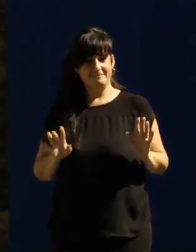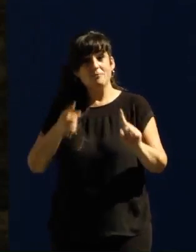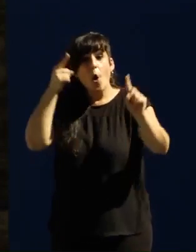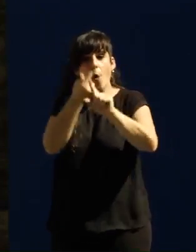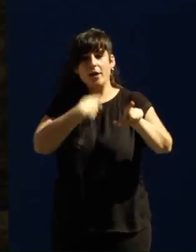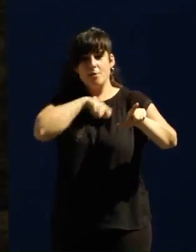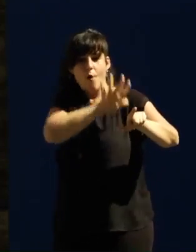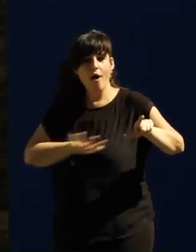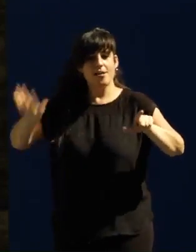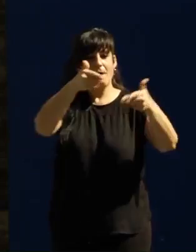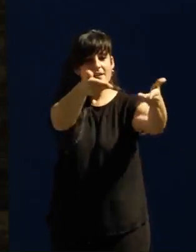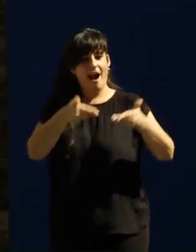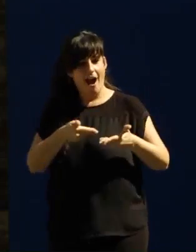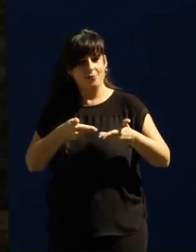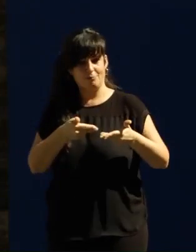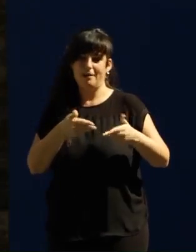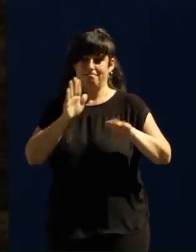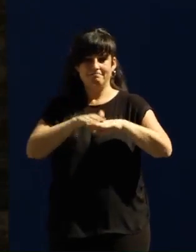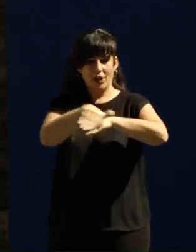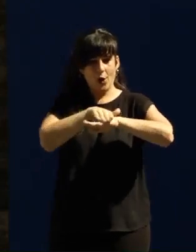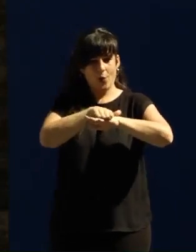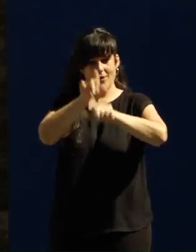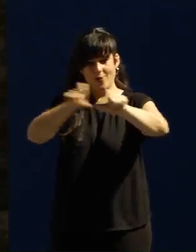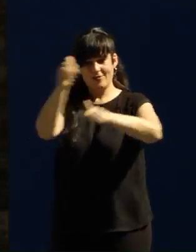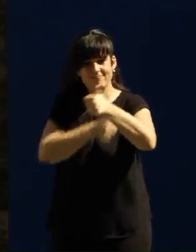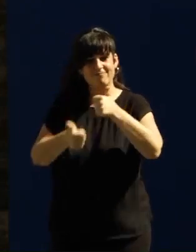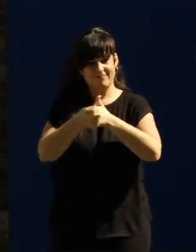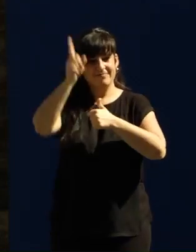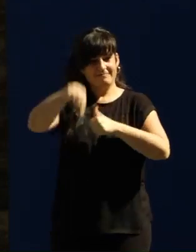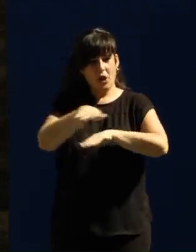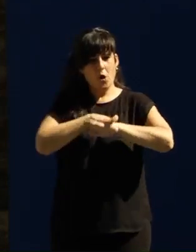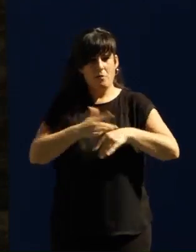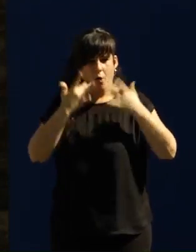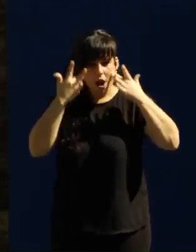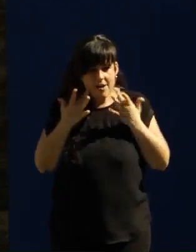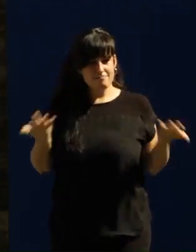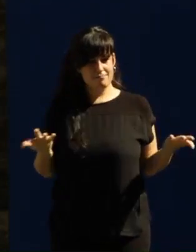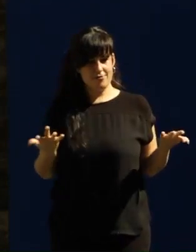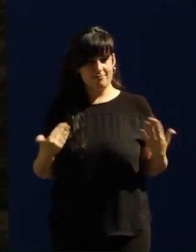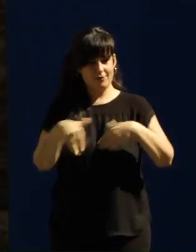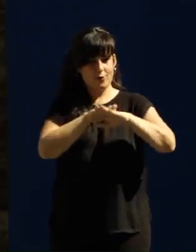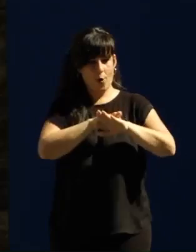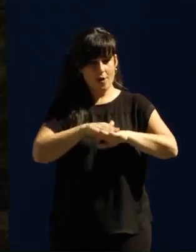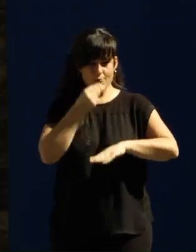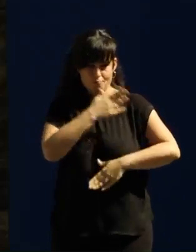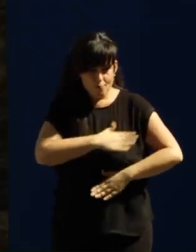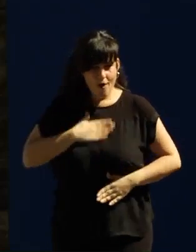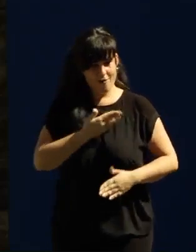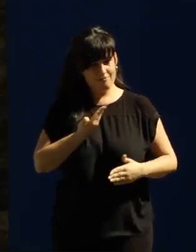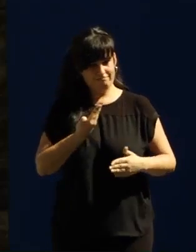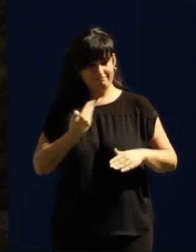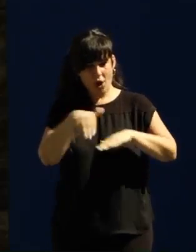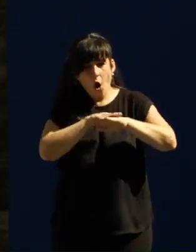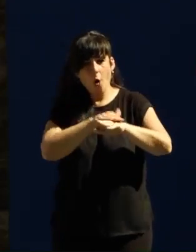un gobierno al servicio de la gente, un gobierno de gente, un gobierno honesto, un gobierno honrado y un gobierno al